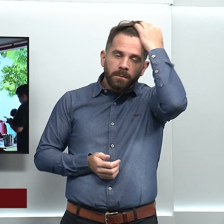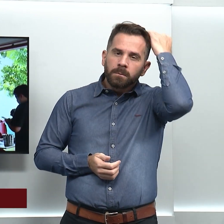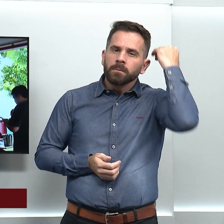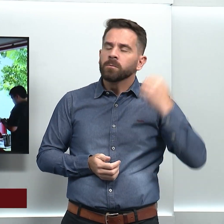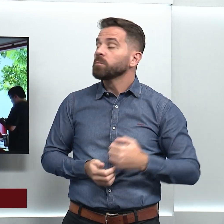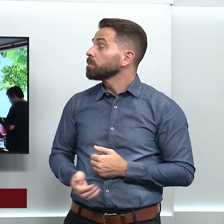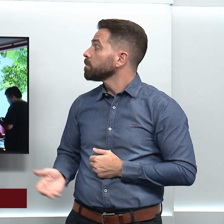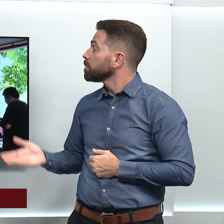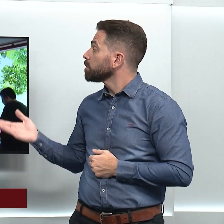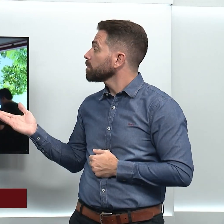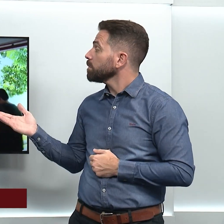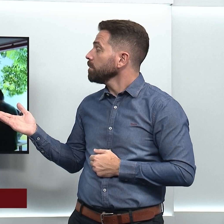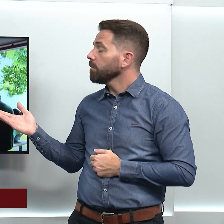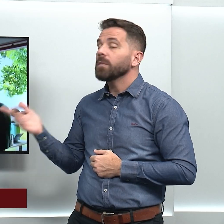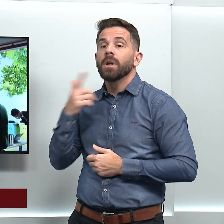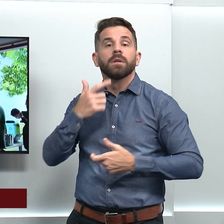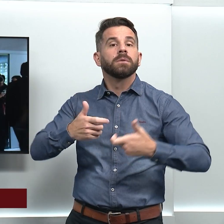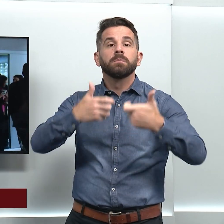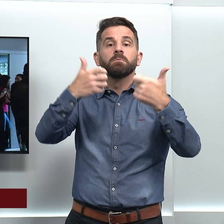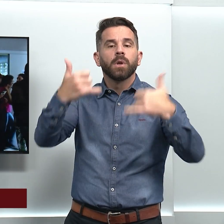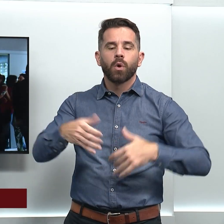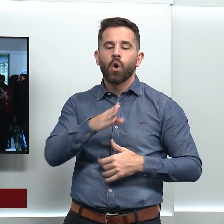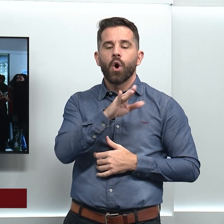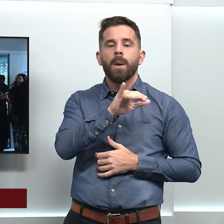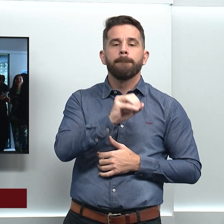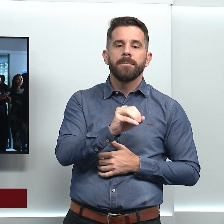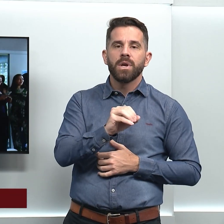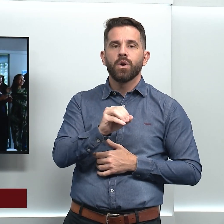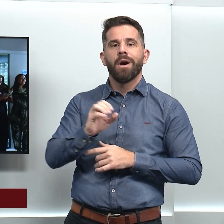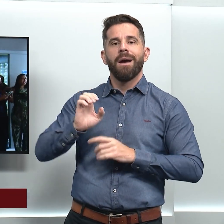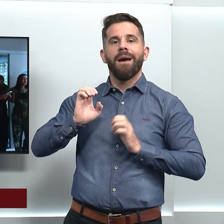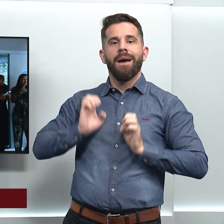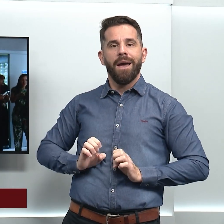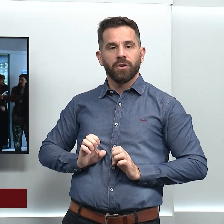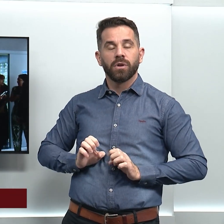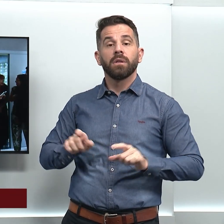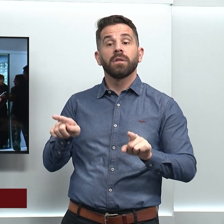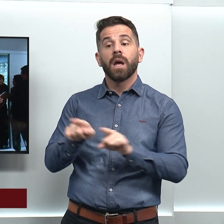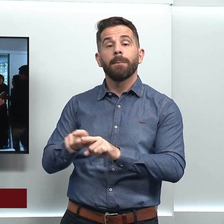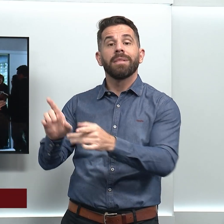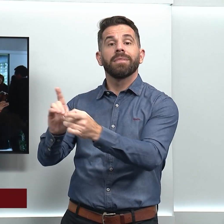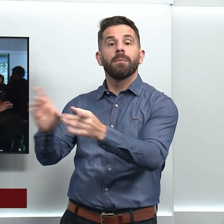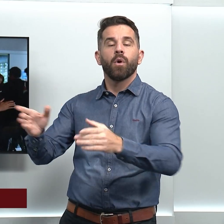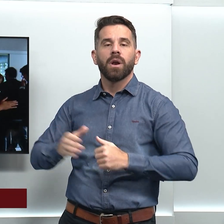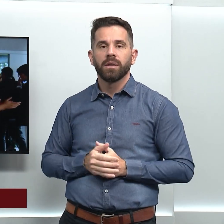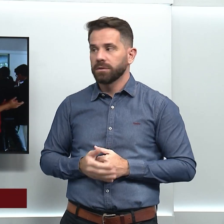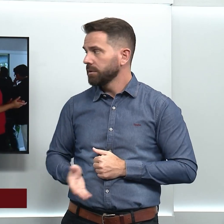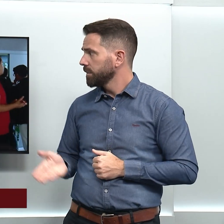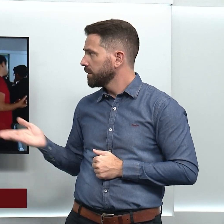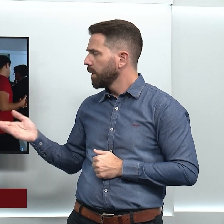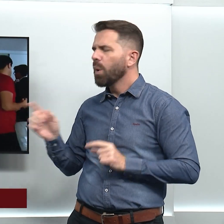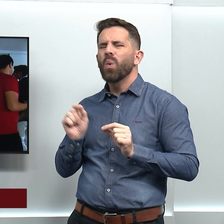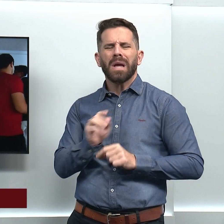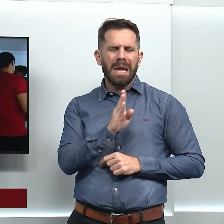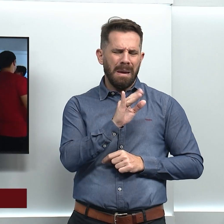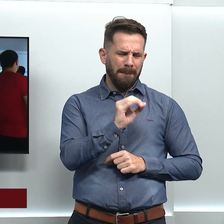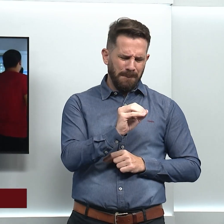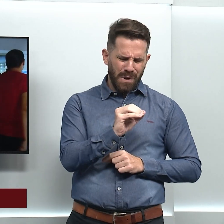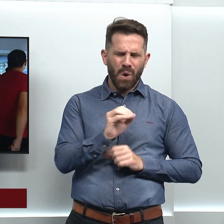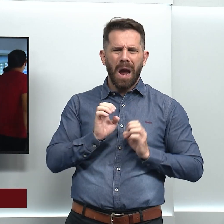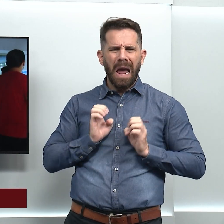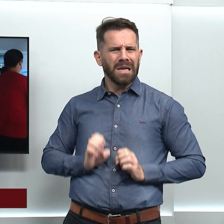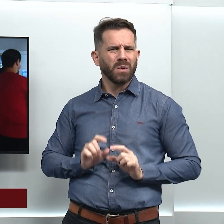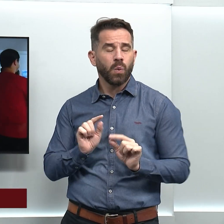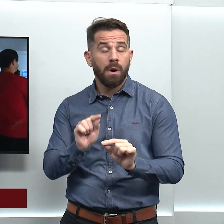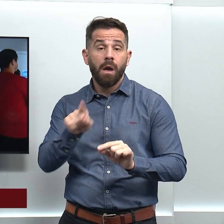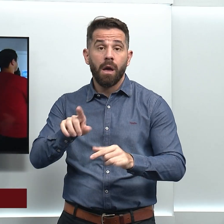bioética e democracia. Bom, bioética são as questões éticas aplicadas à saúde, aplicadas